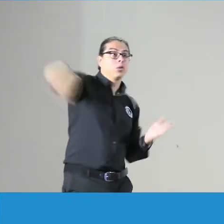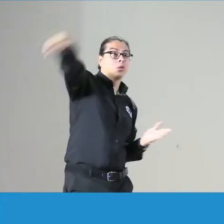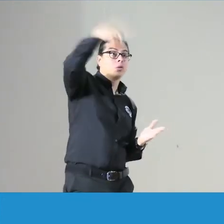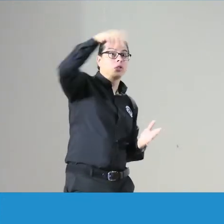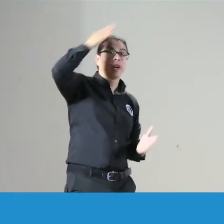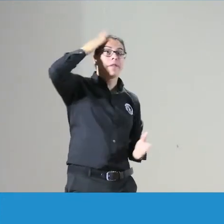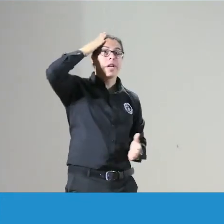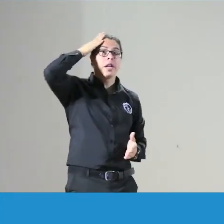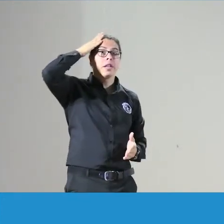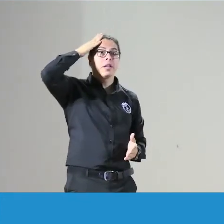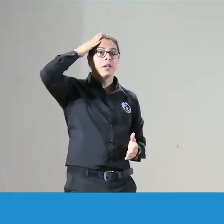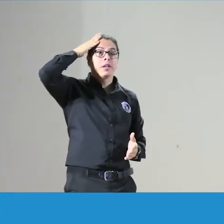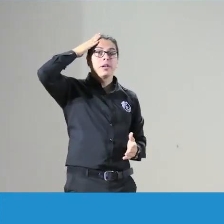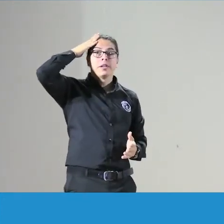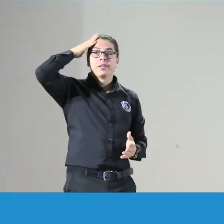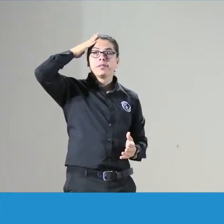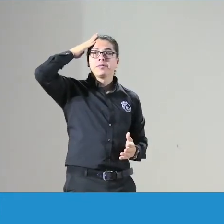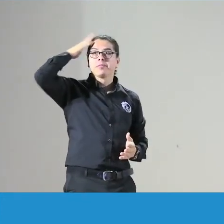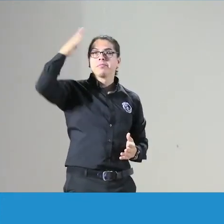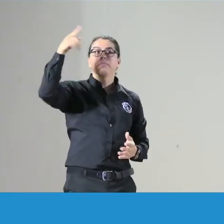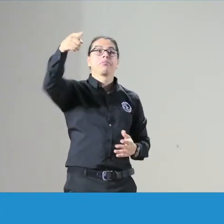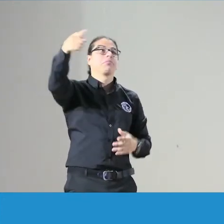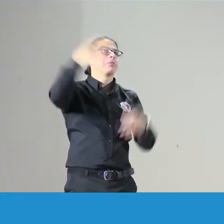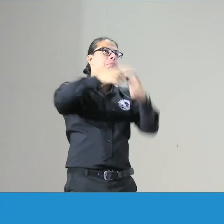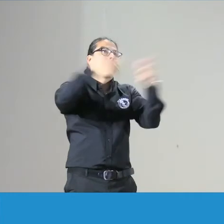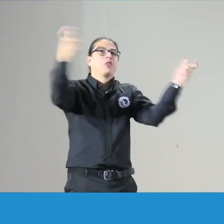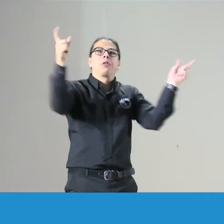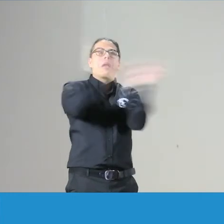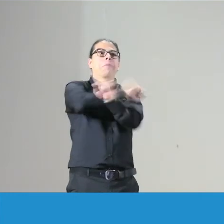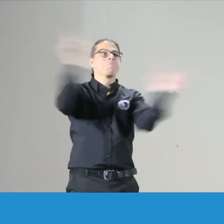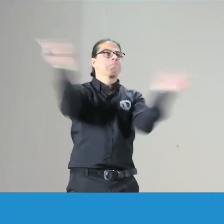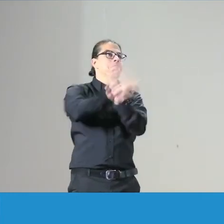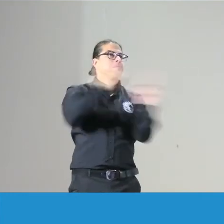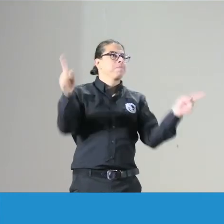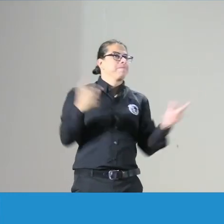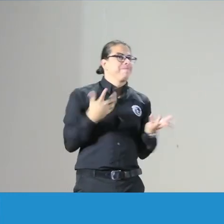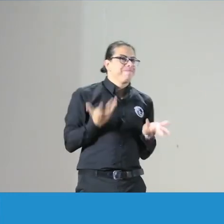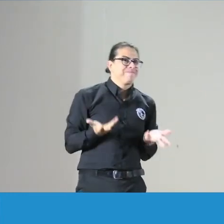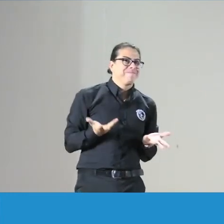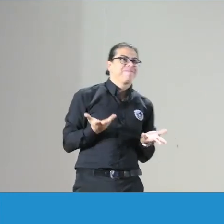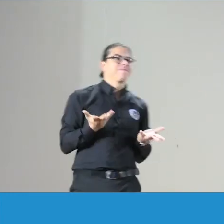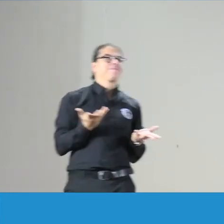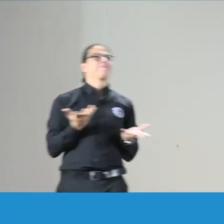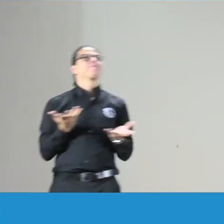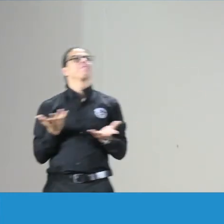¿saben del documento? ¿lo conocen? la mayoría tampoco lo conocen